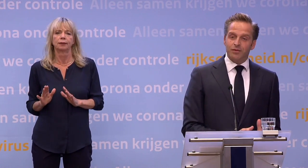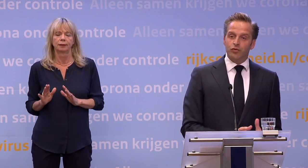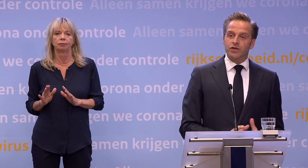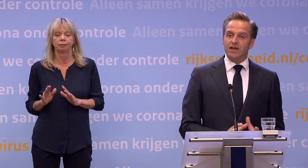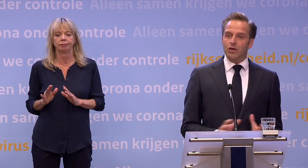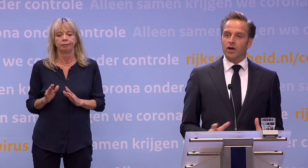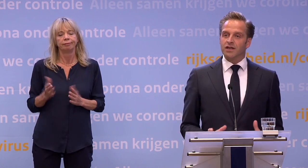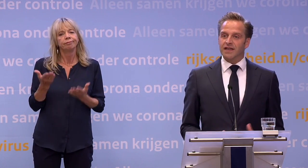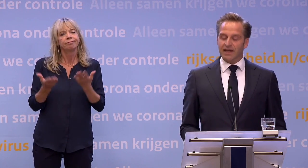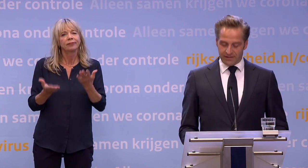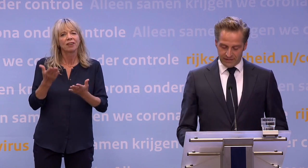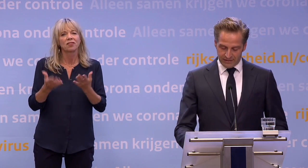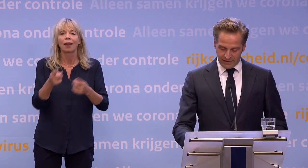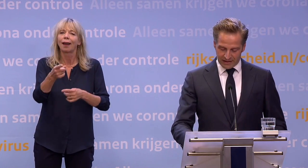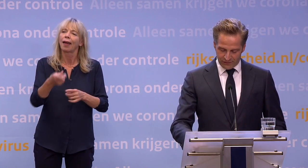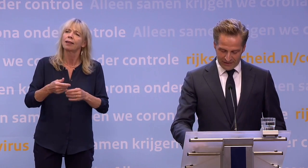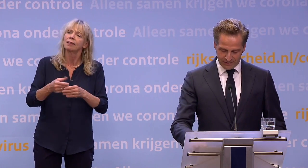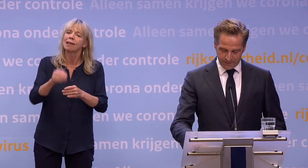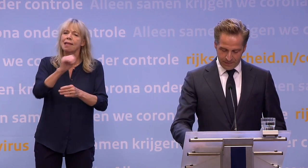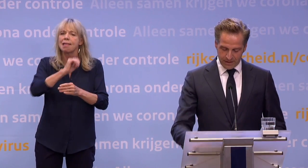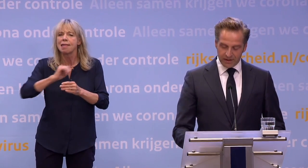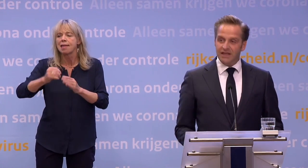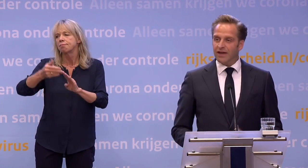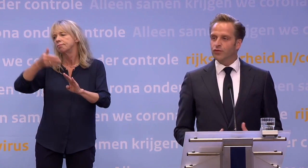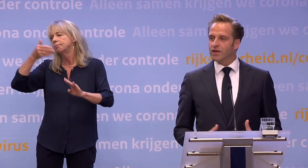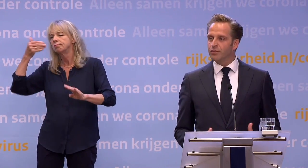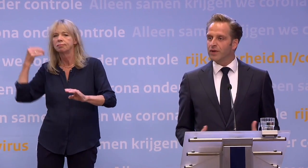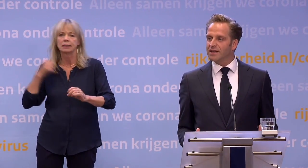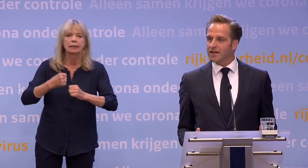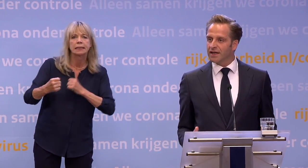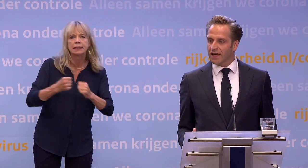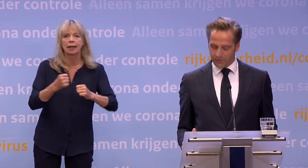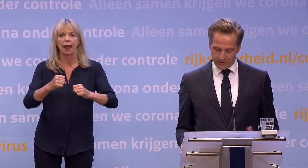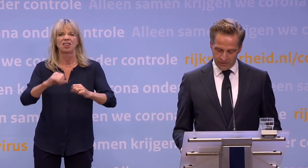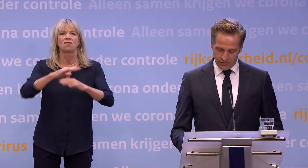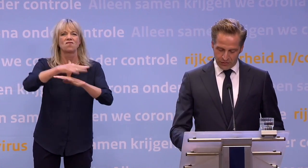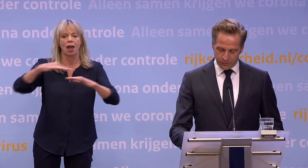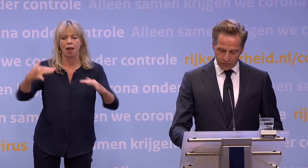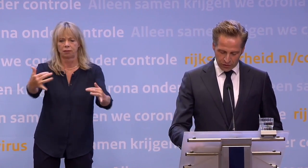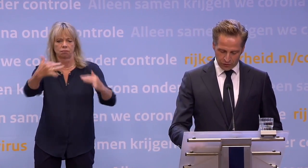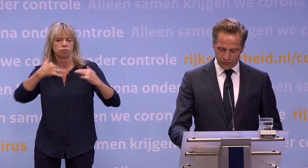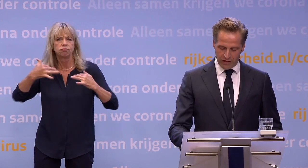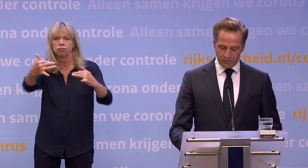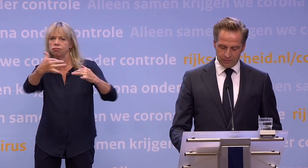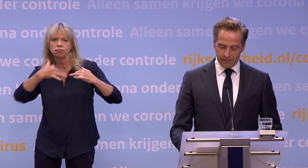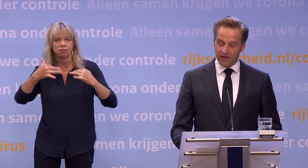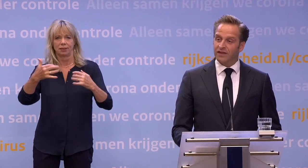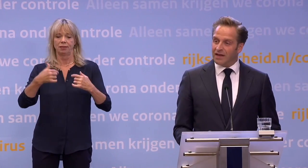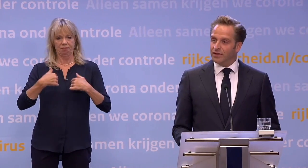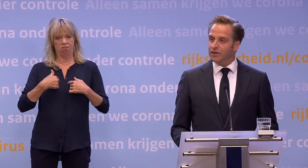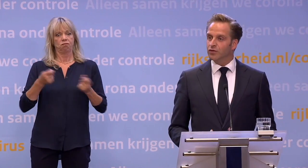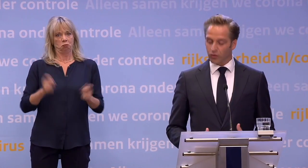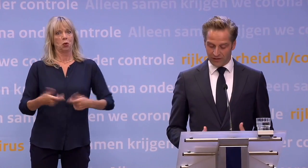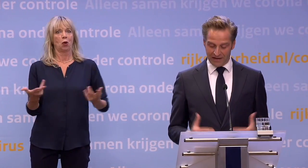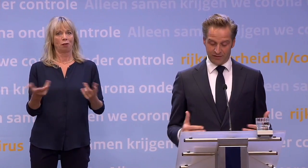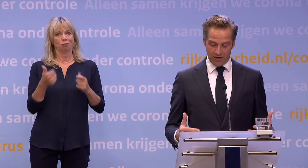Vergelijk het met onze eeuwenlange strijd tegen het water. Die heeft ons de reputatie gegeven de voeten droog te kunnen houden. En dat